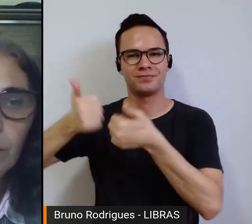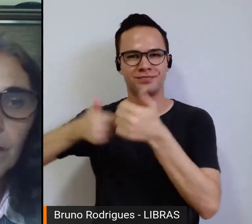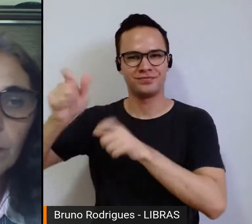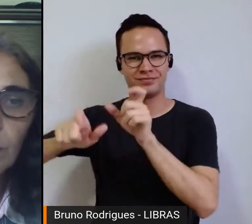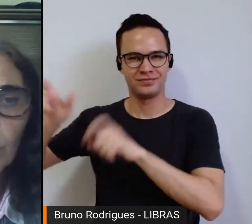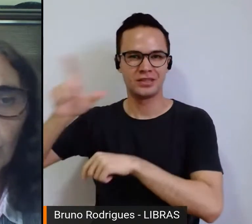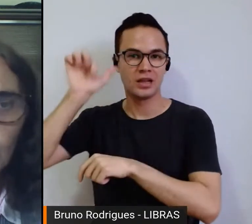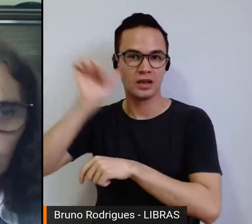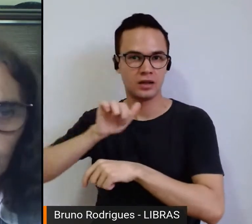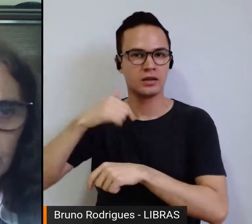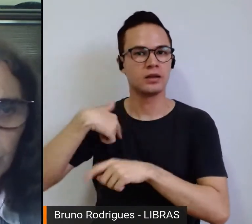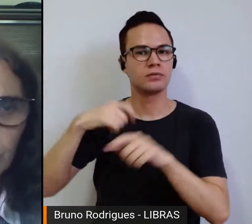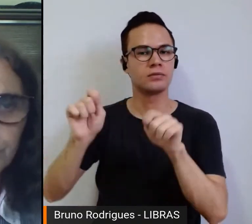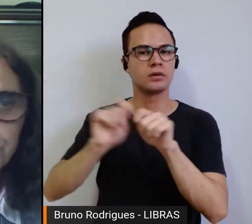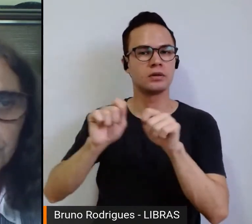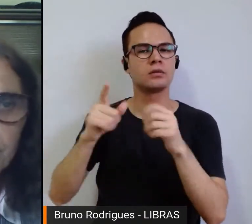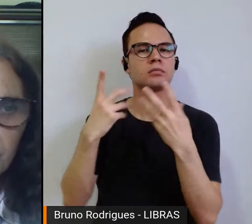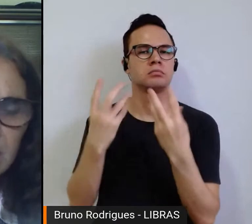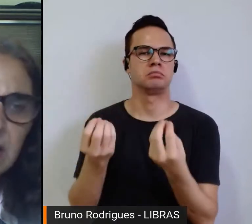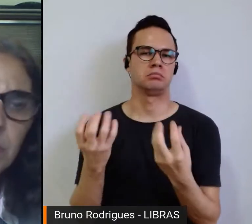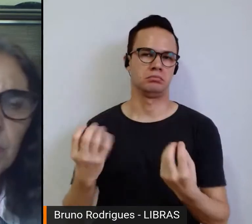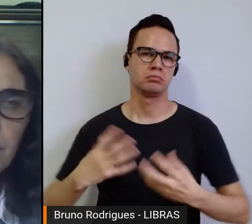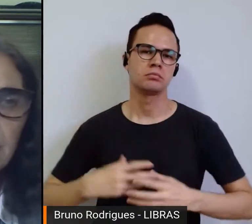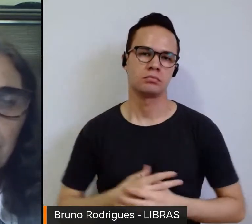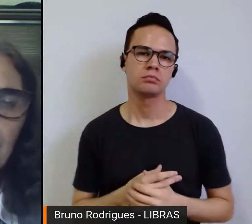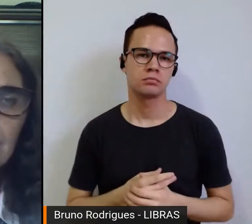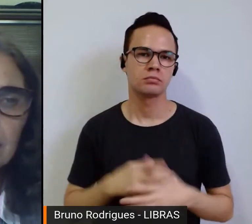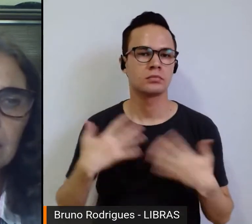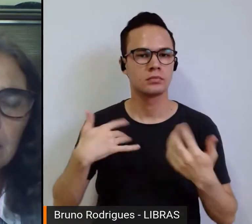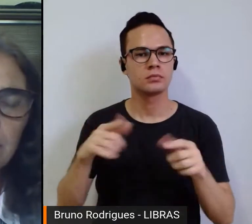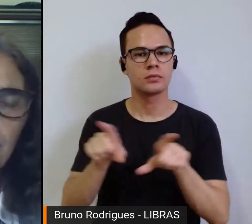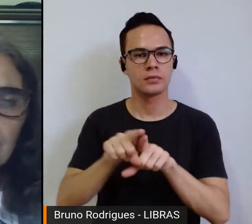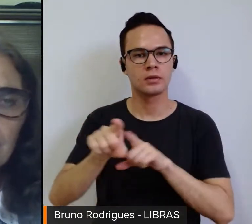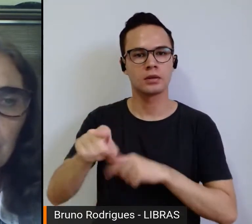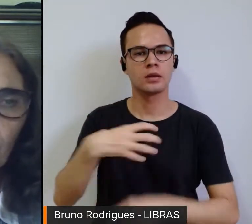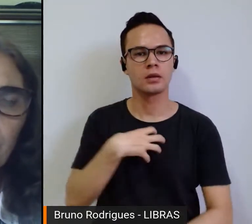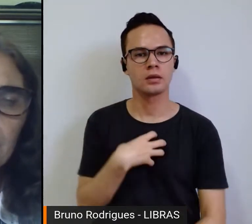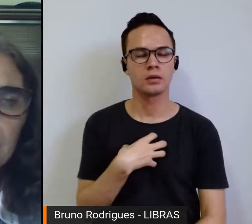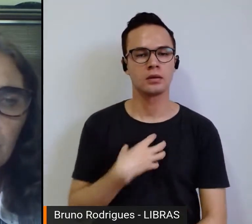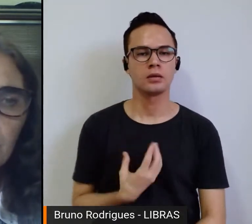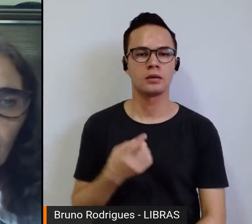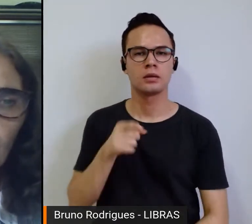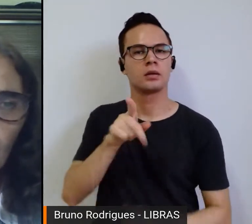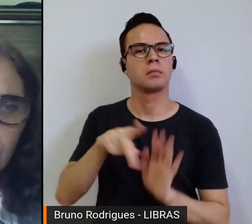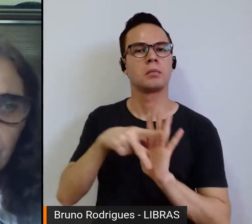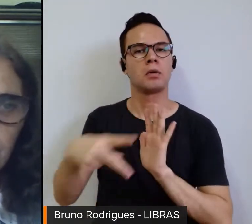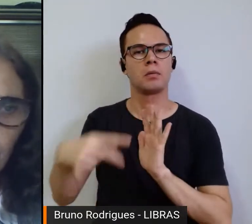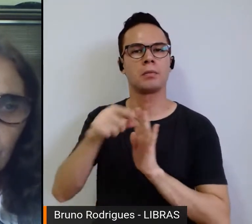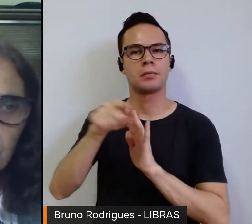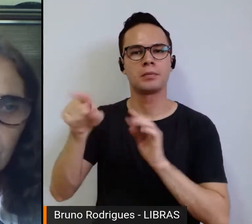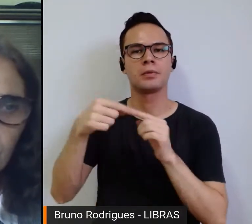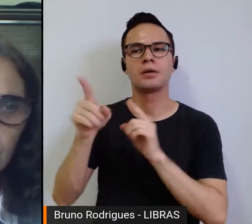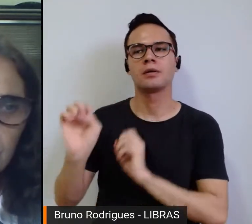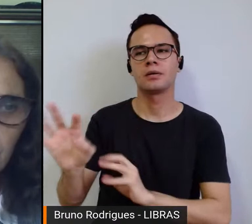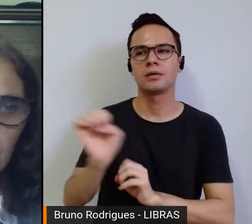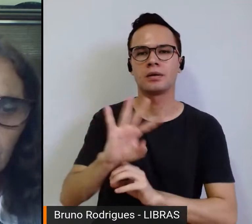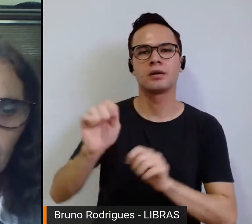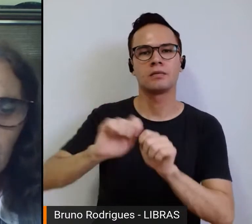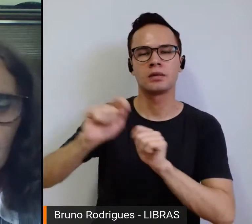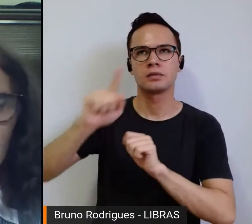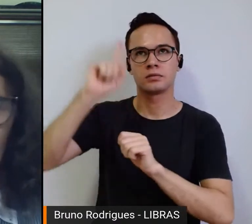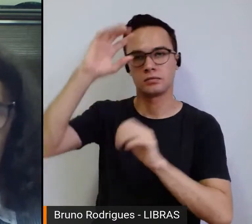eu tenho feito muito isso. E isso também impacta na própria questão metodológica de produção de